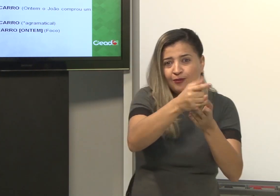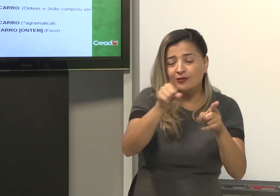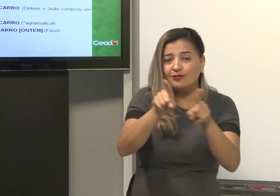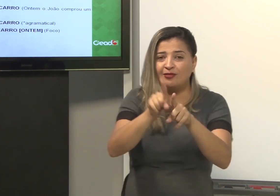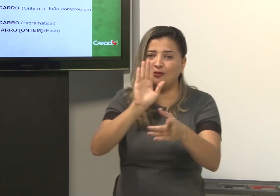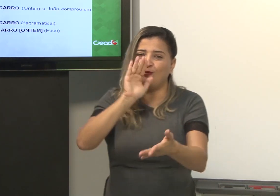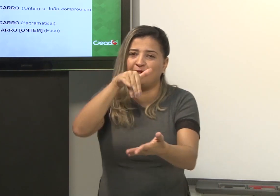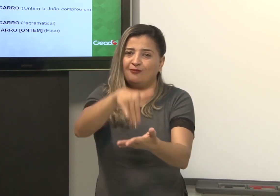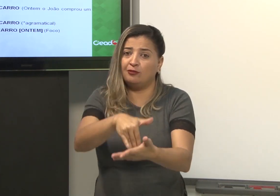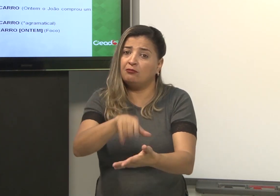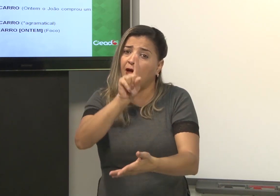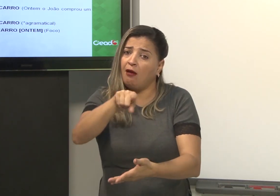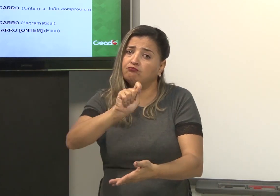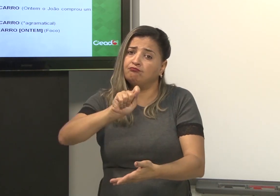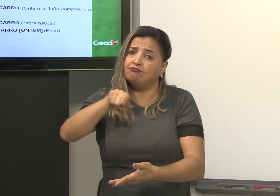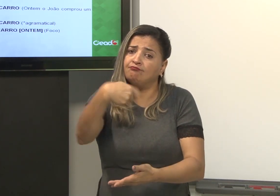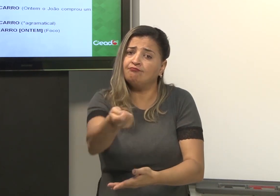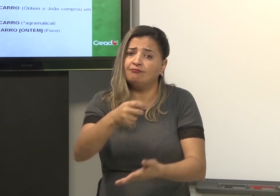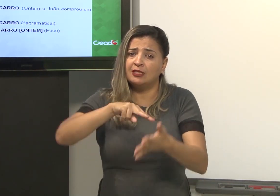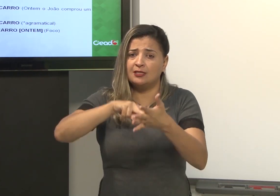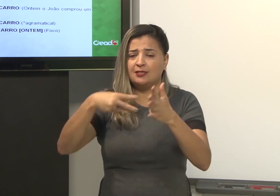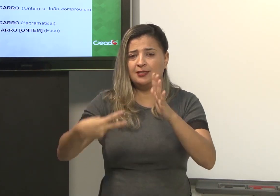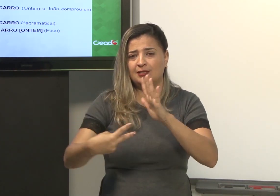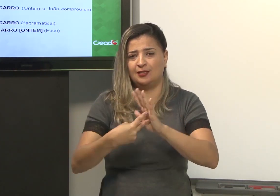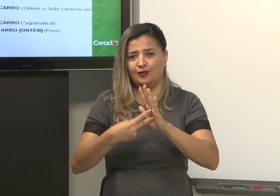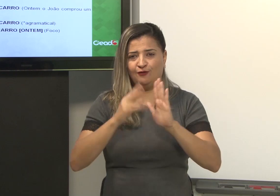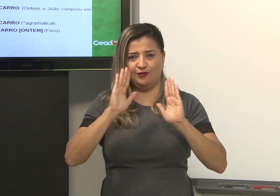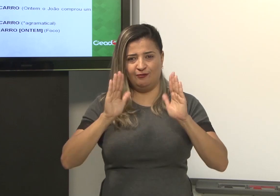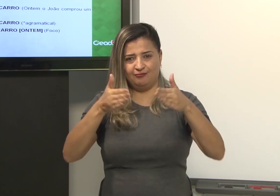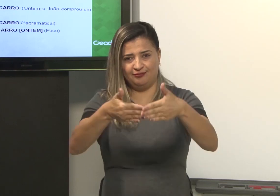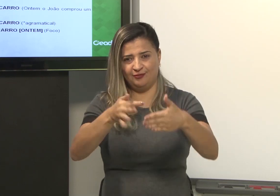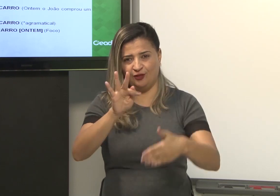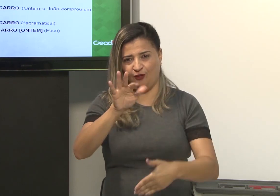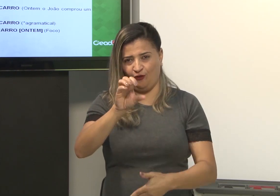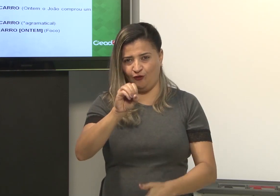final da frase. Para dar significado. Para focar mais. Para ser o foco.